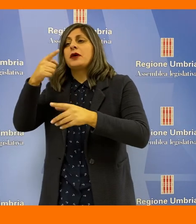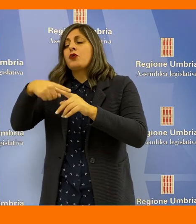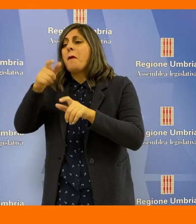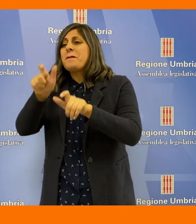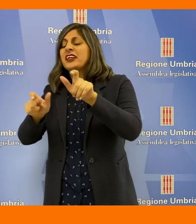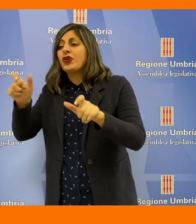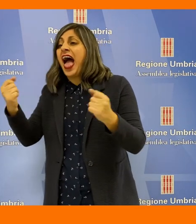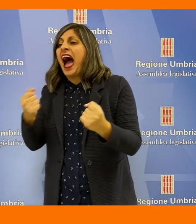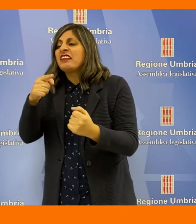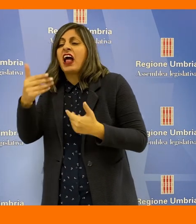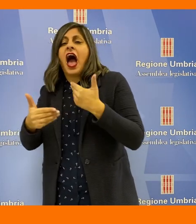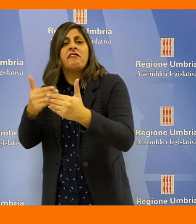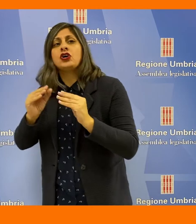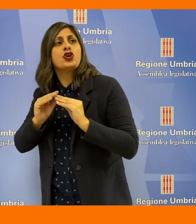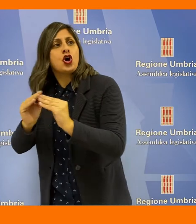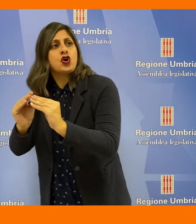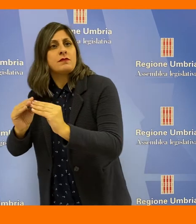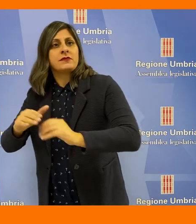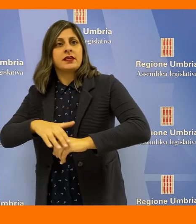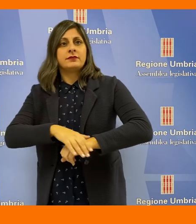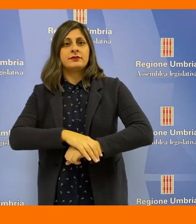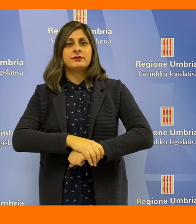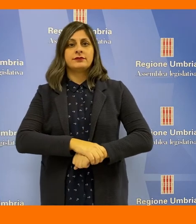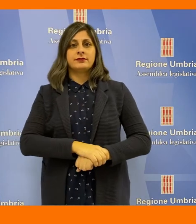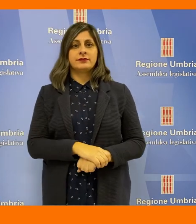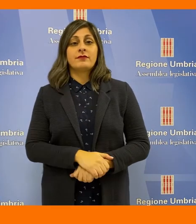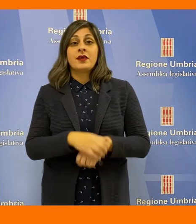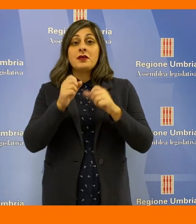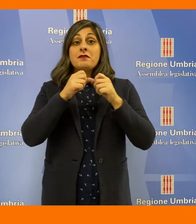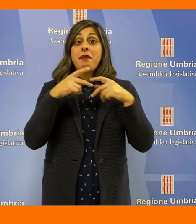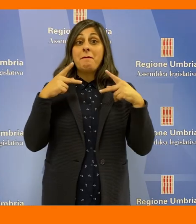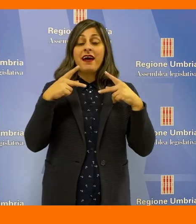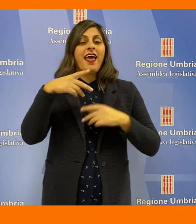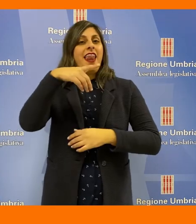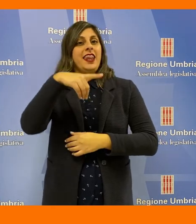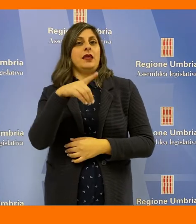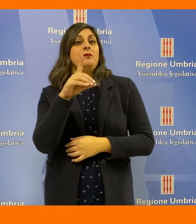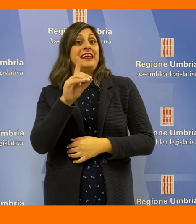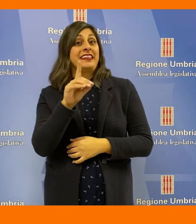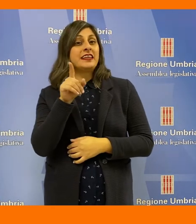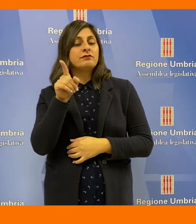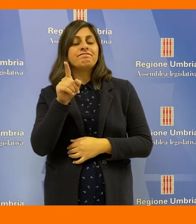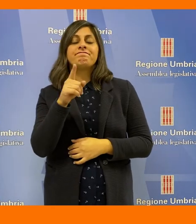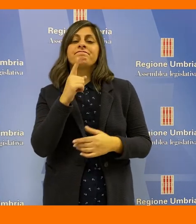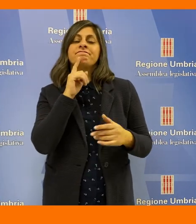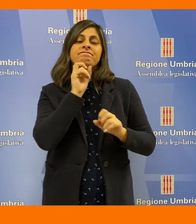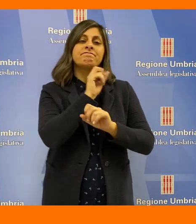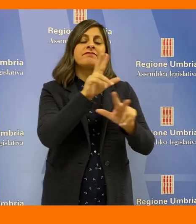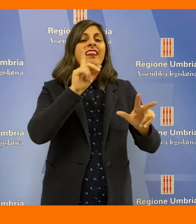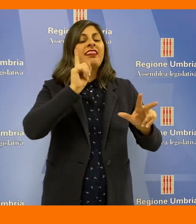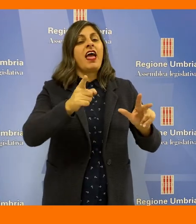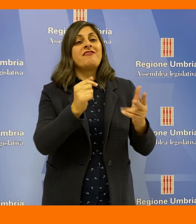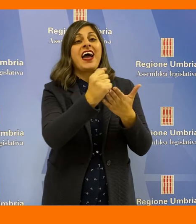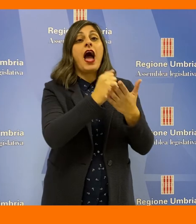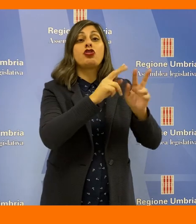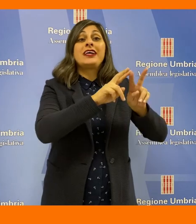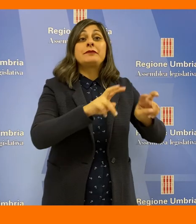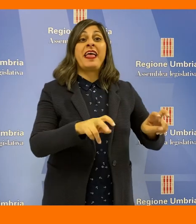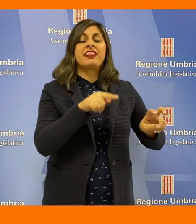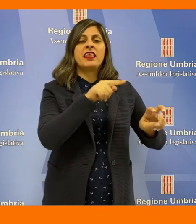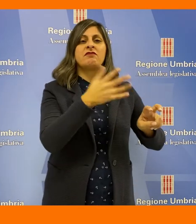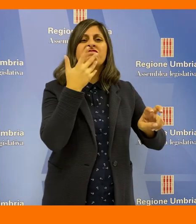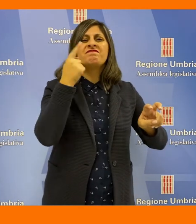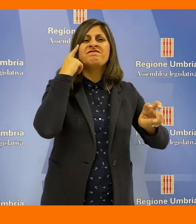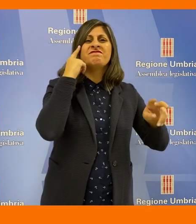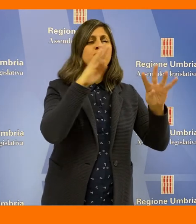con quali risorse economiche e di personale, le sue attività. Fabio Paparelli del Partito Democratico annuncia un suo atto